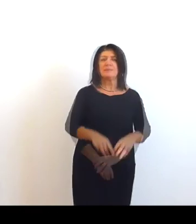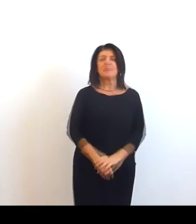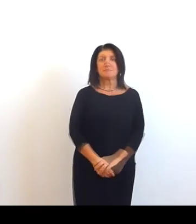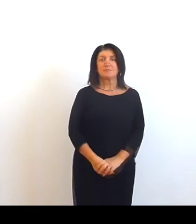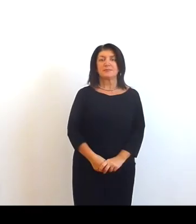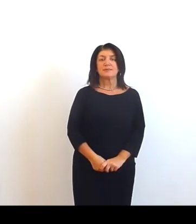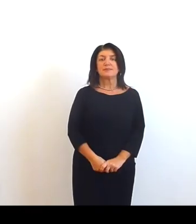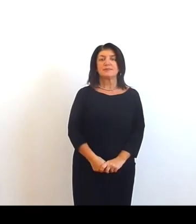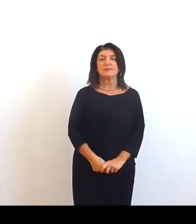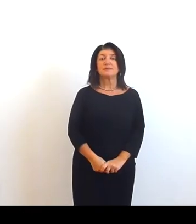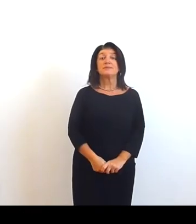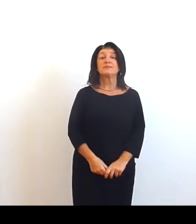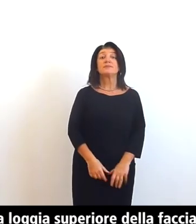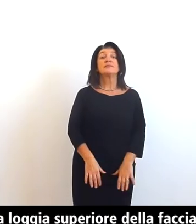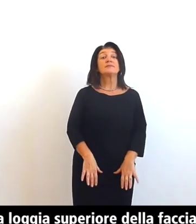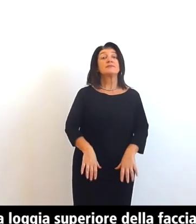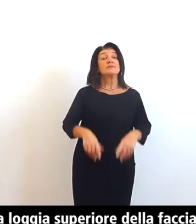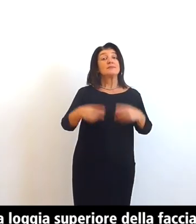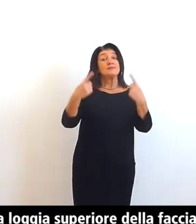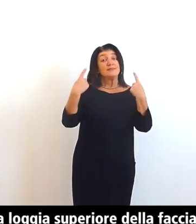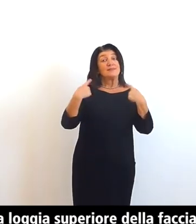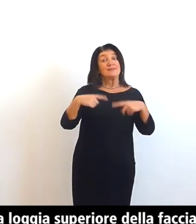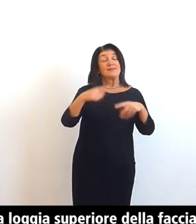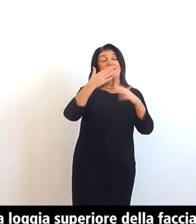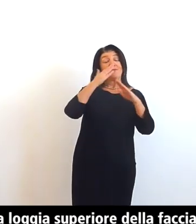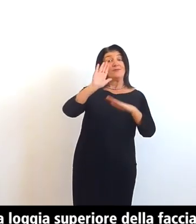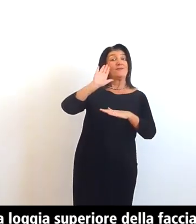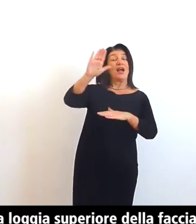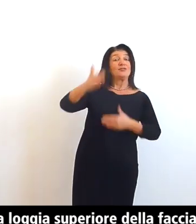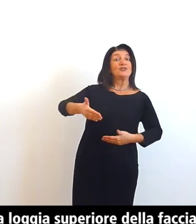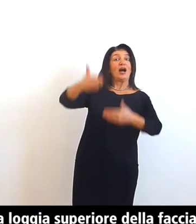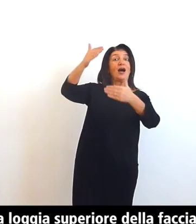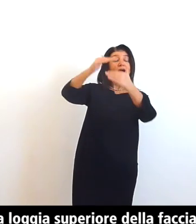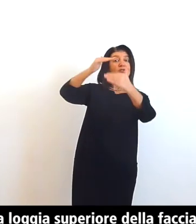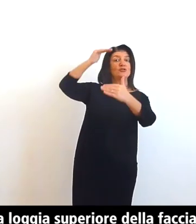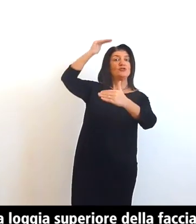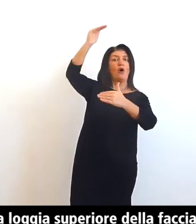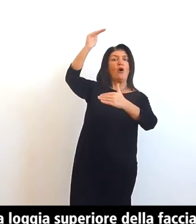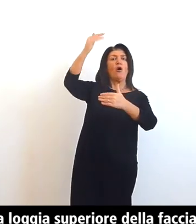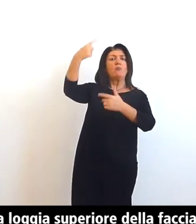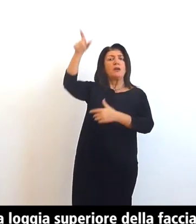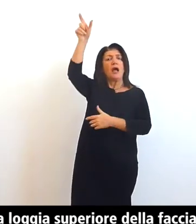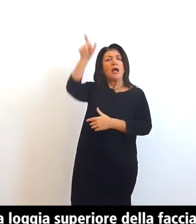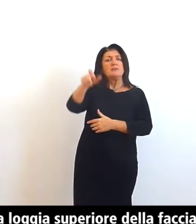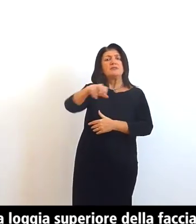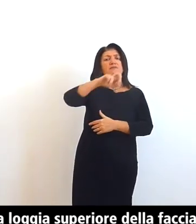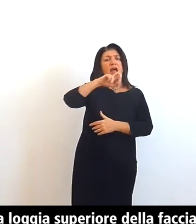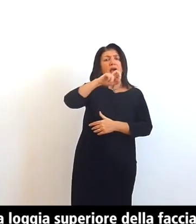dalla loggia superiore della facciata il vescovo dava la sua benedizione ai cittadini mentre